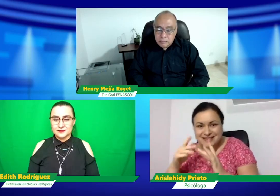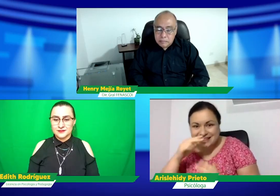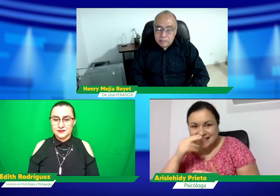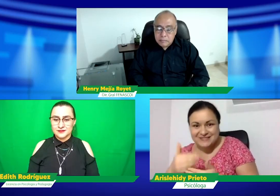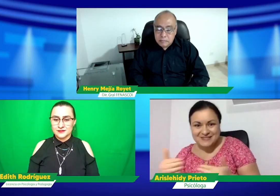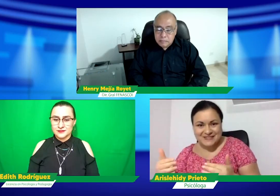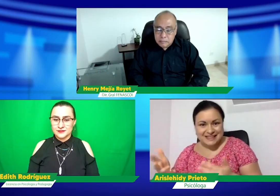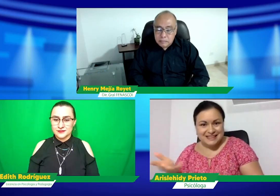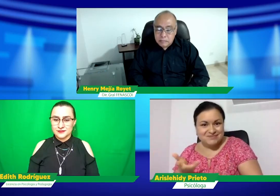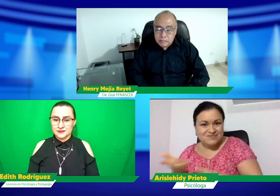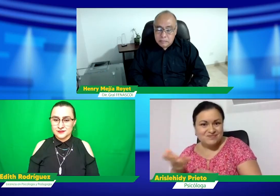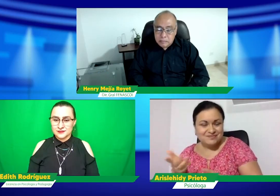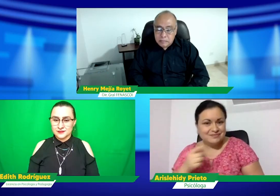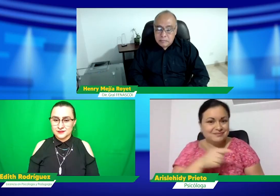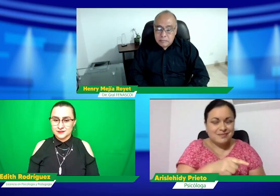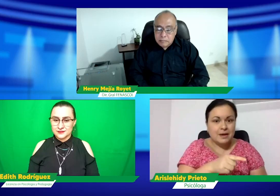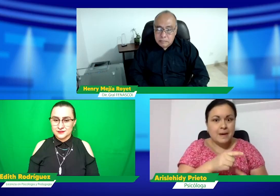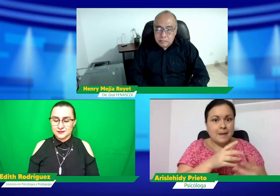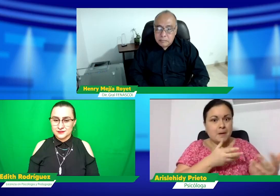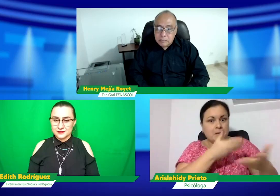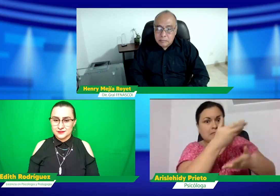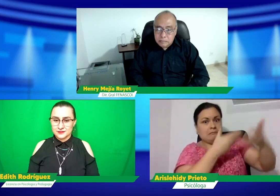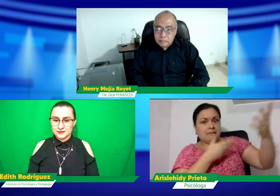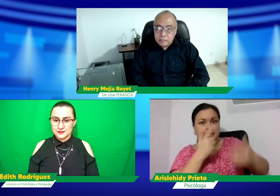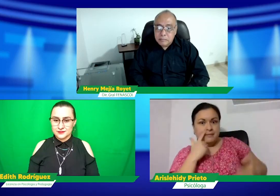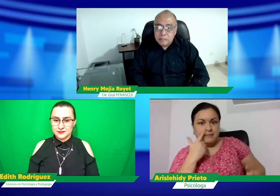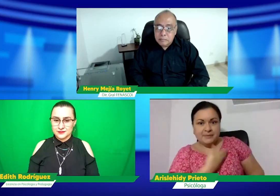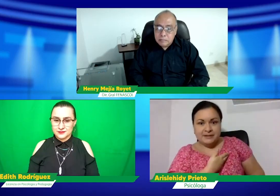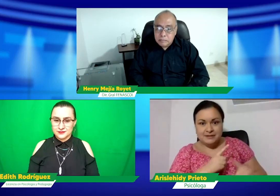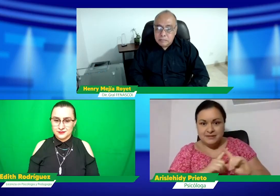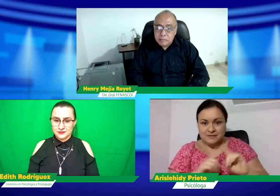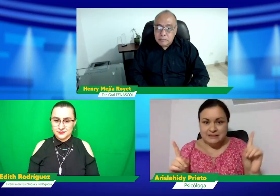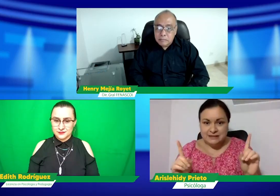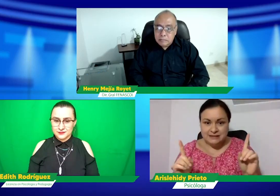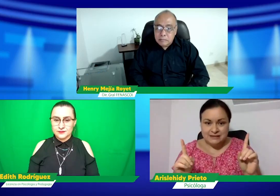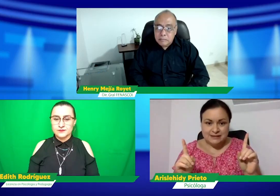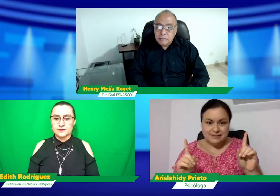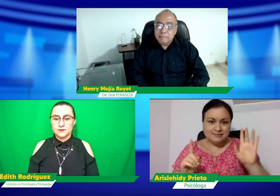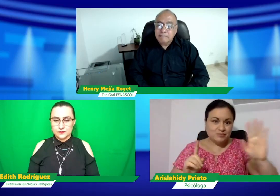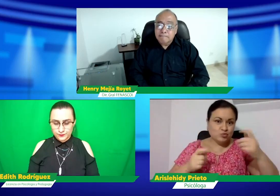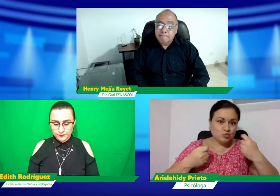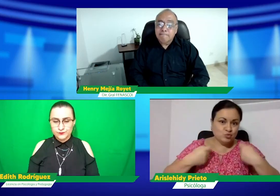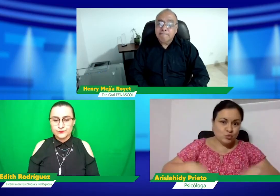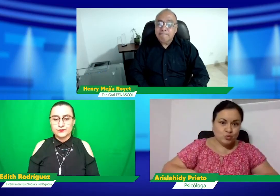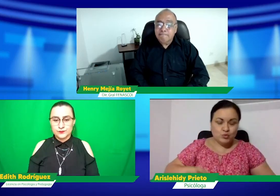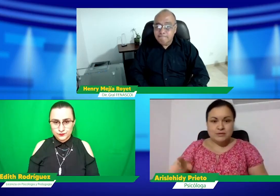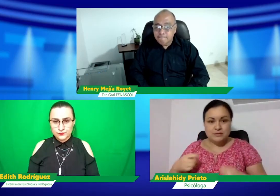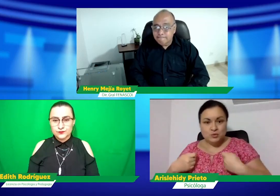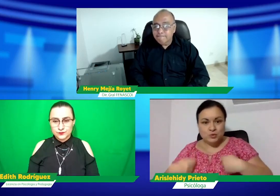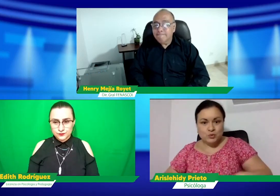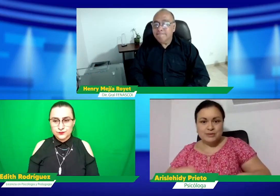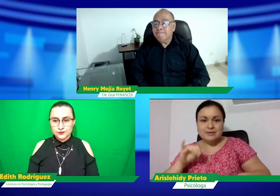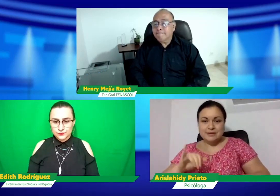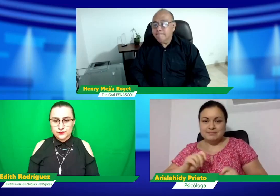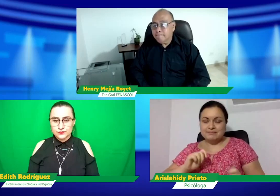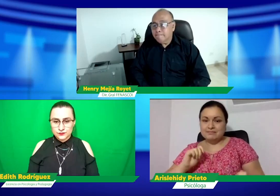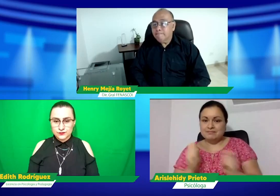qué hago? Se guarda mucha información de lo que quiere compartir. En los colegios lo podían compartir, pero con sus padres no lo pueden hacer.